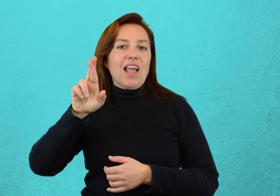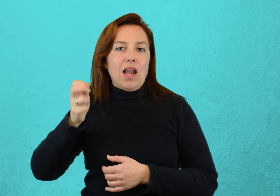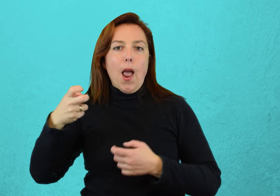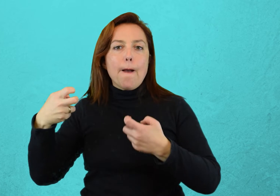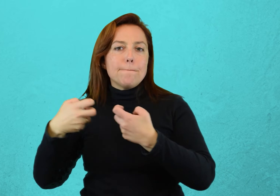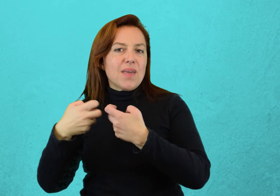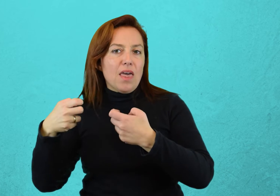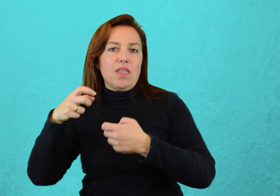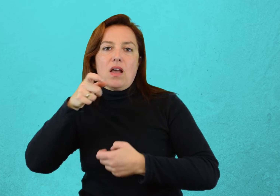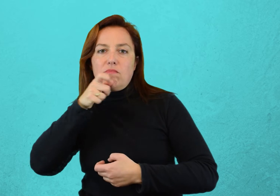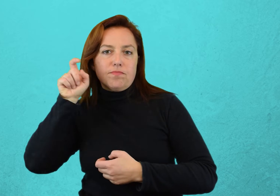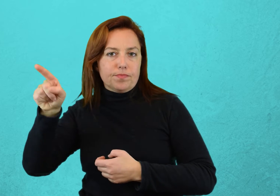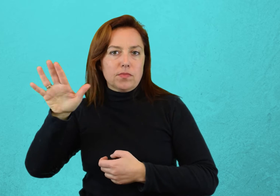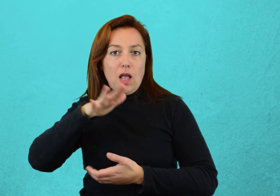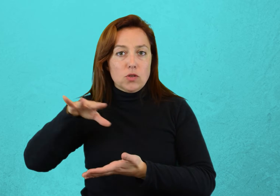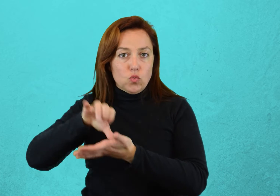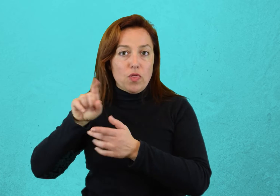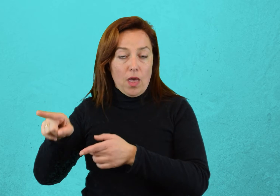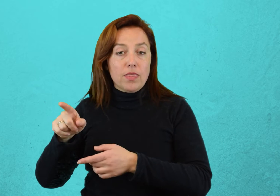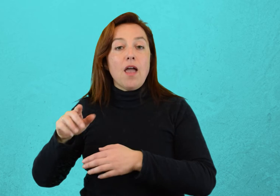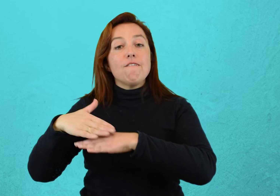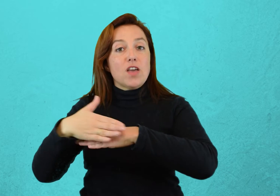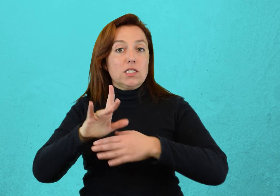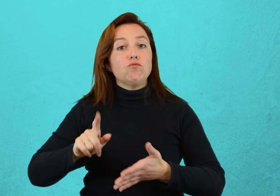Los vecinos financiaron buena parte de estas obras.